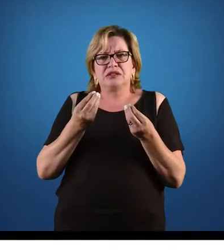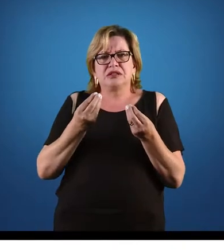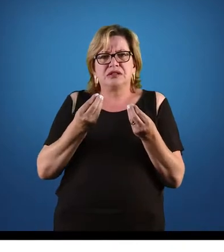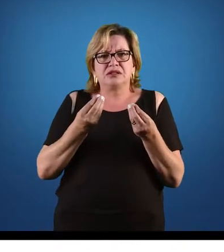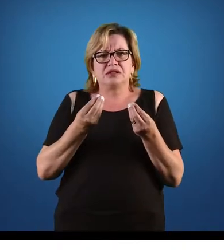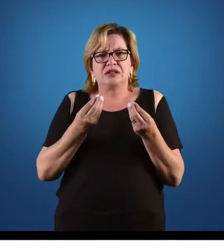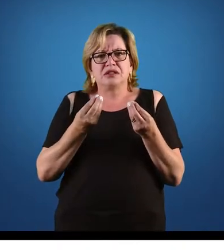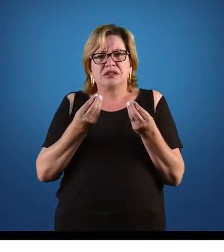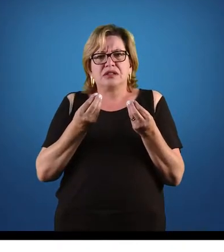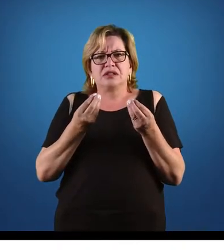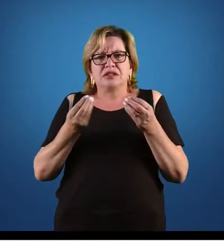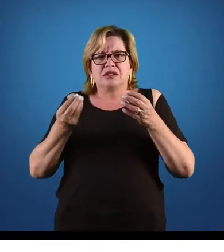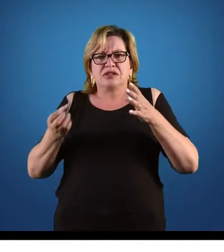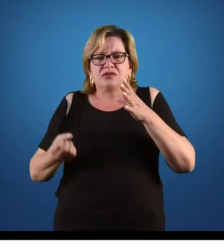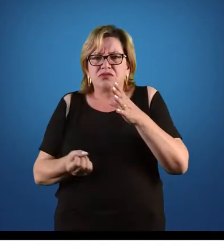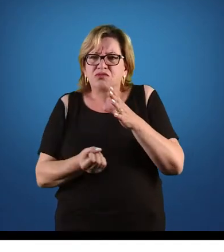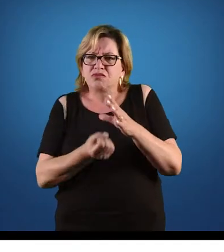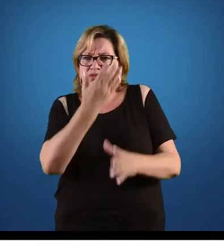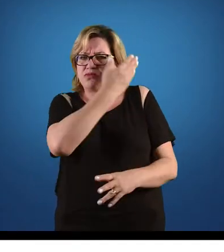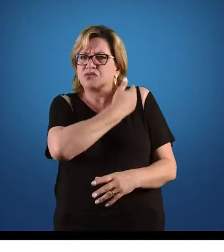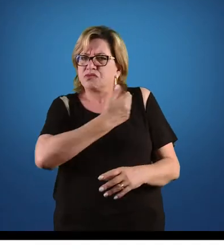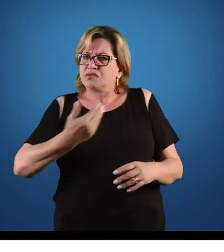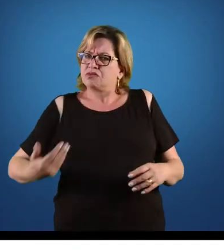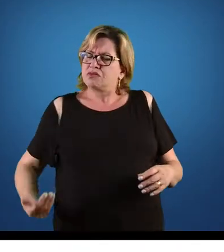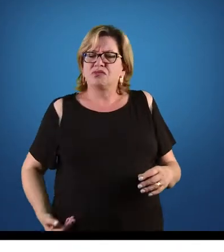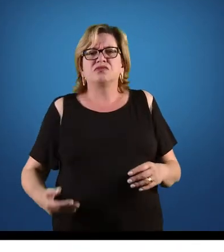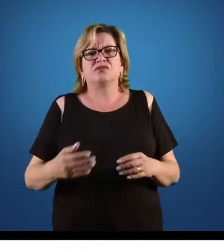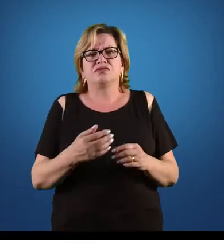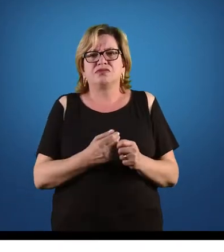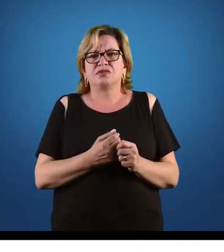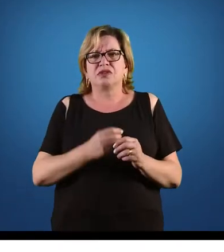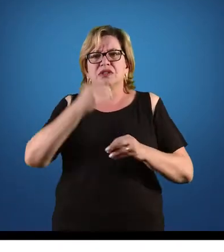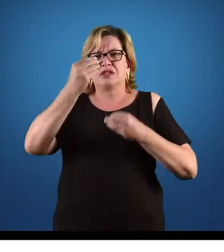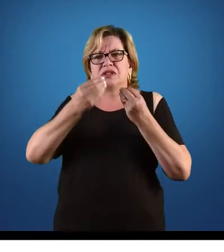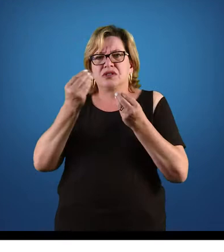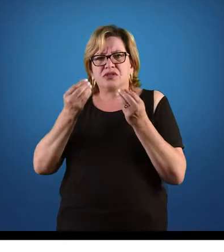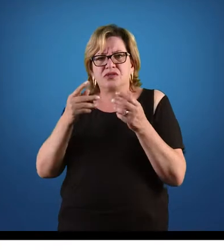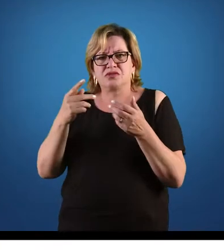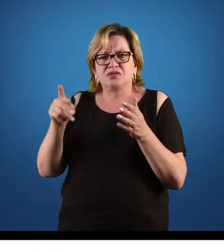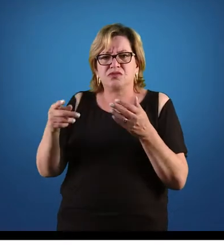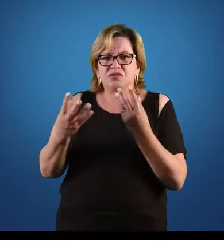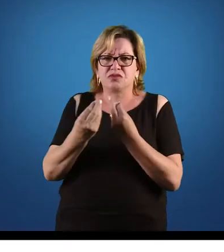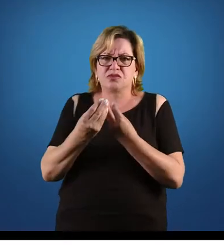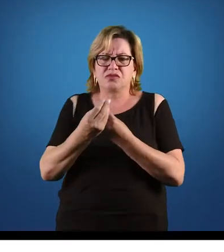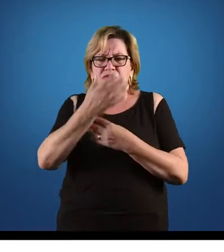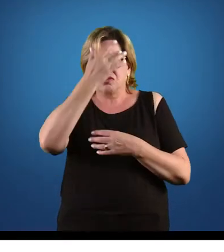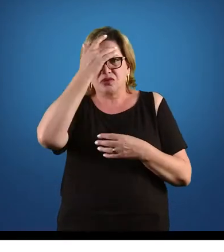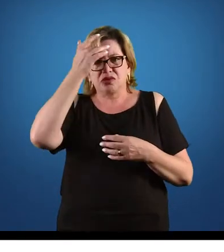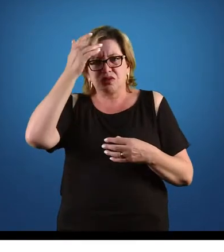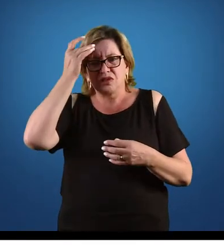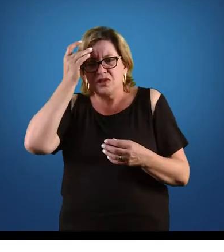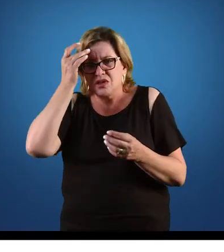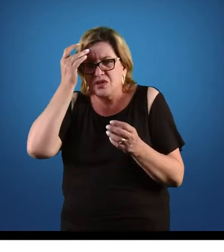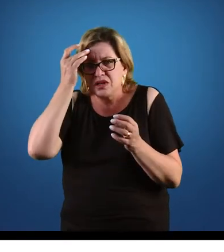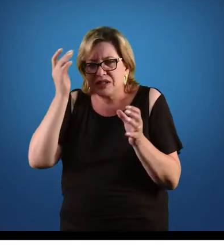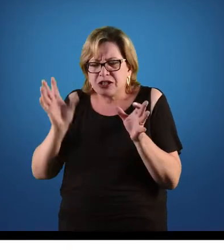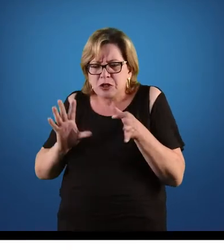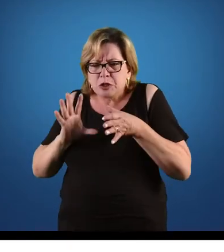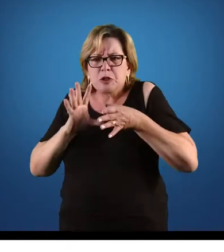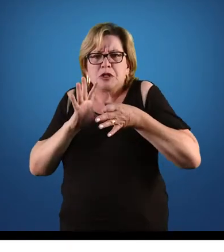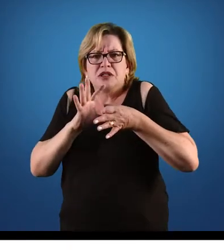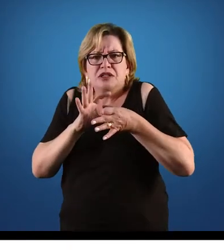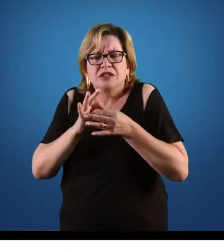nascer o Estado, desse conjunto de pessoas que compõem a sociedade formou-se o Estado.